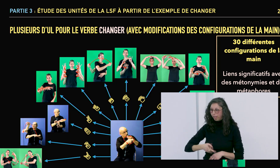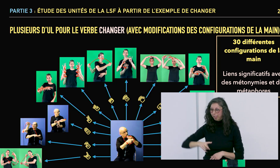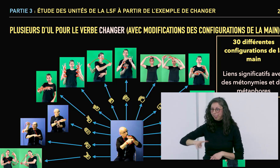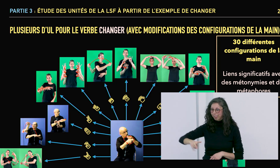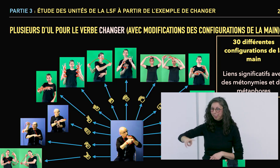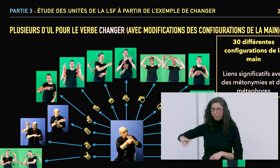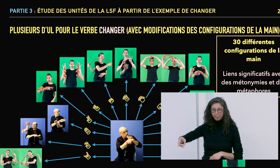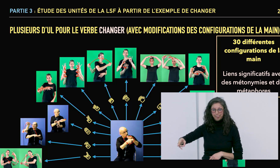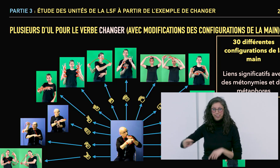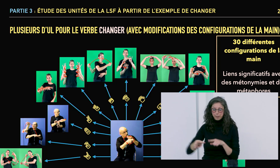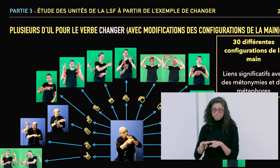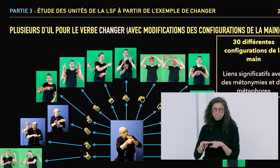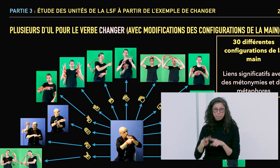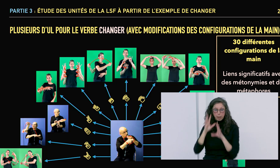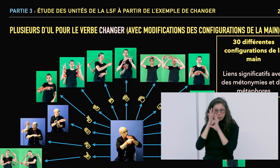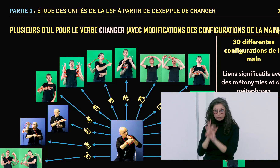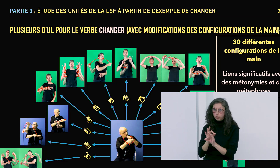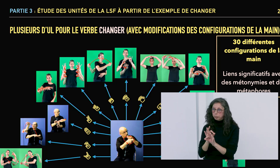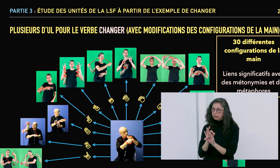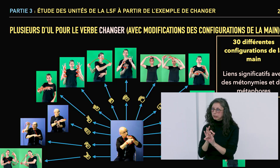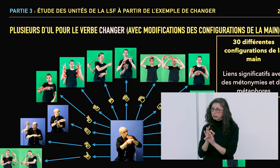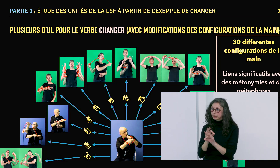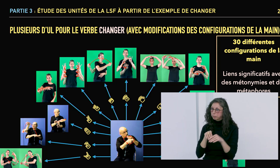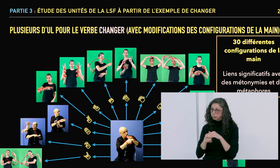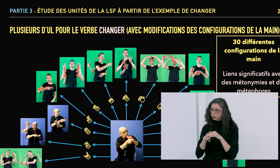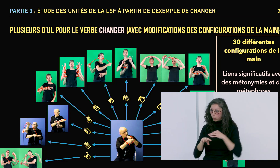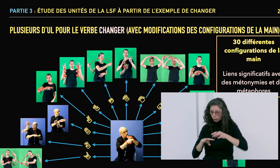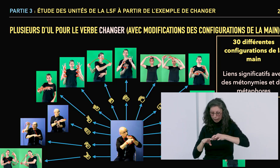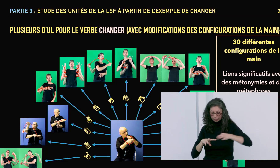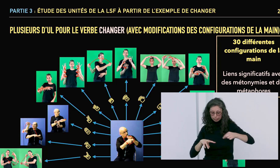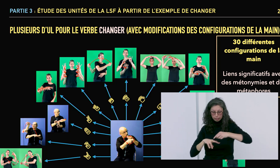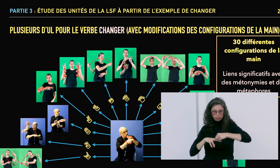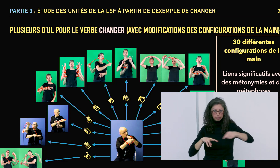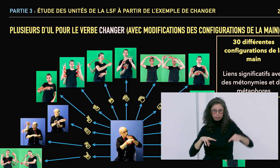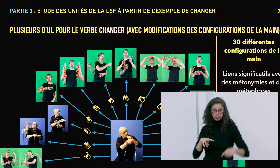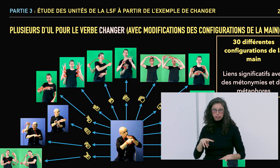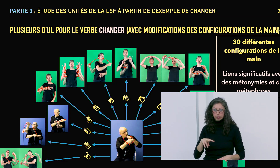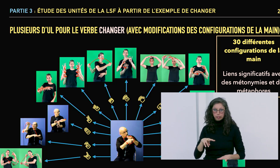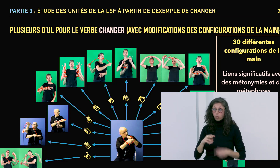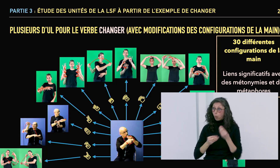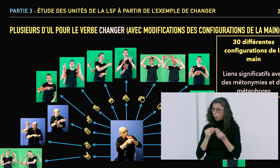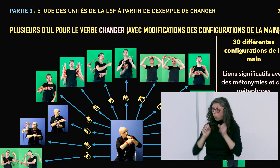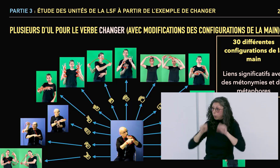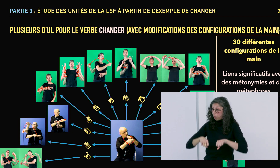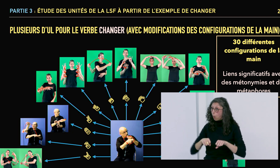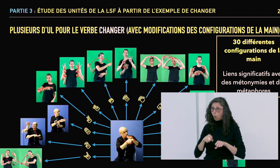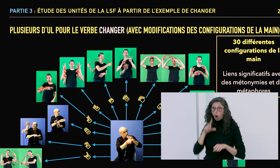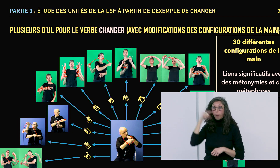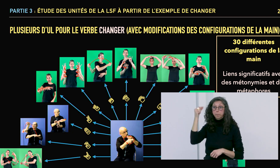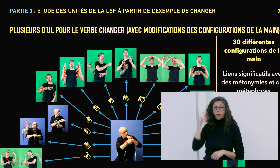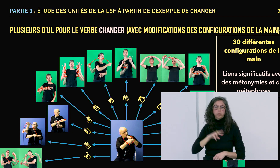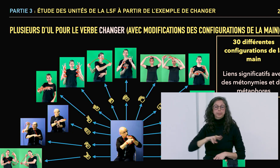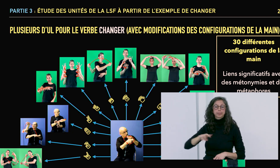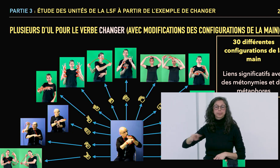changements. Ce sont des changements du métro. Et là, on est sur de la métro'autonomie avec cette